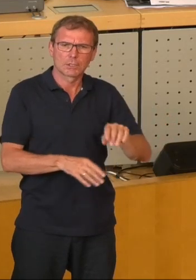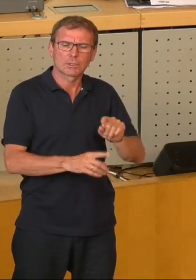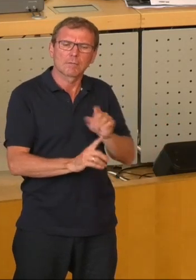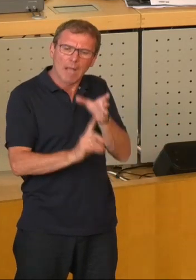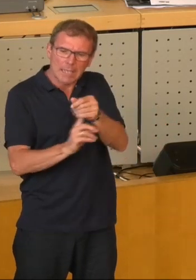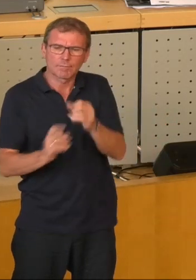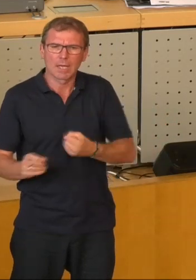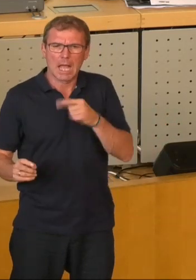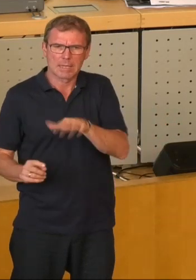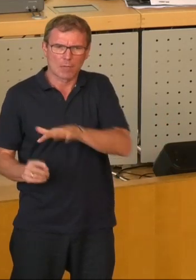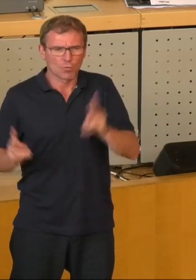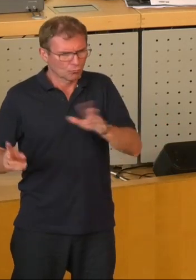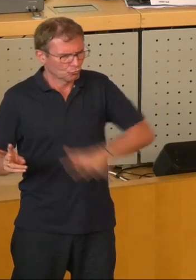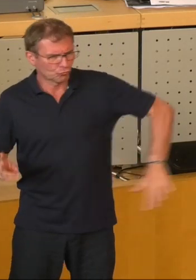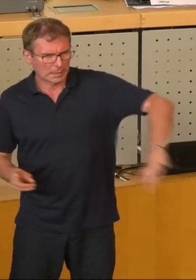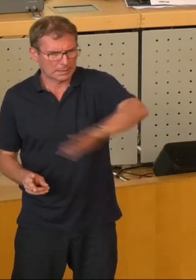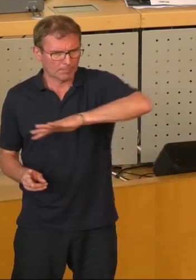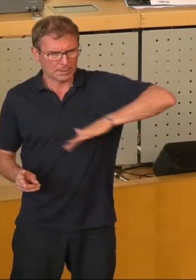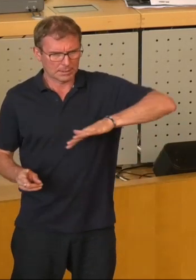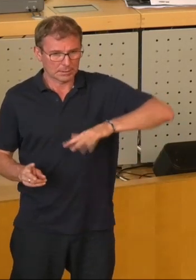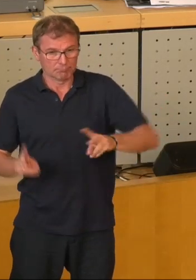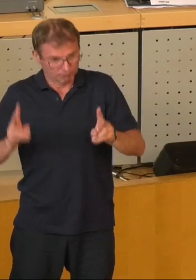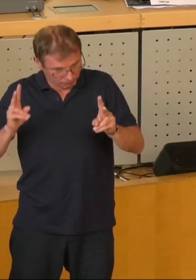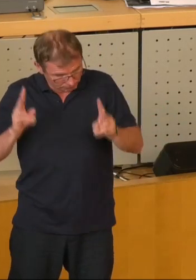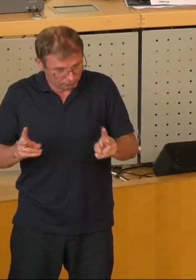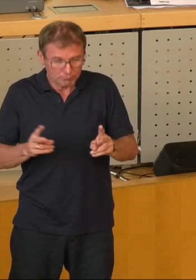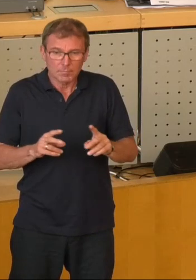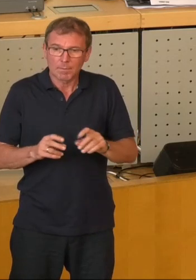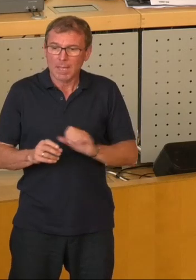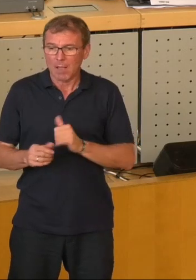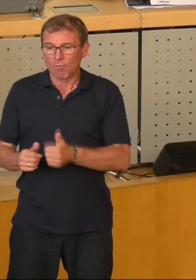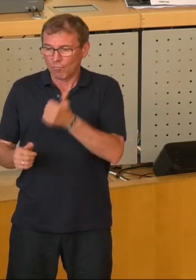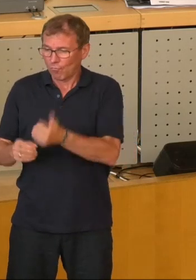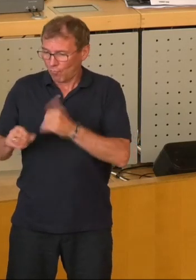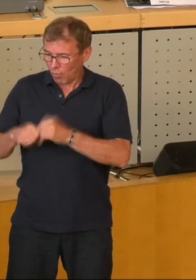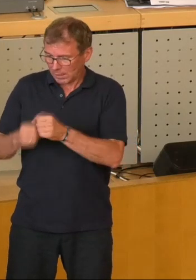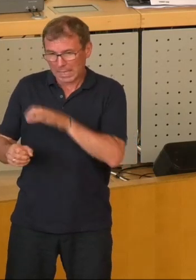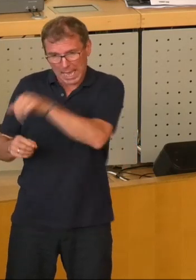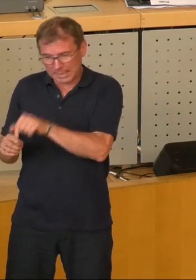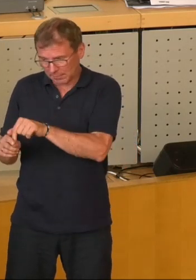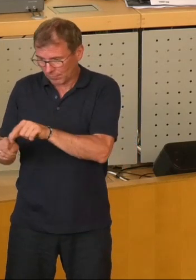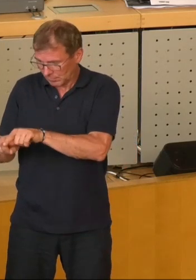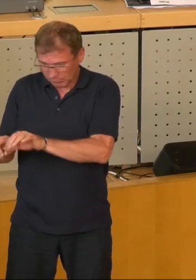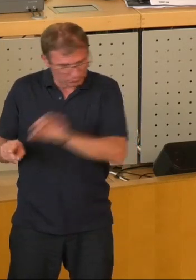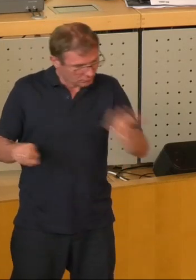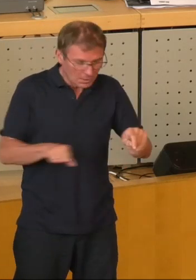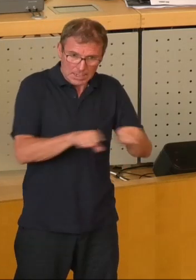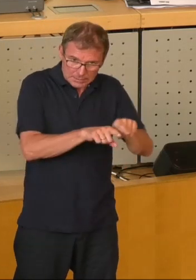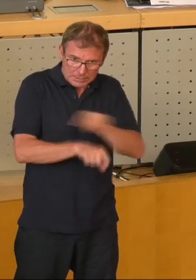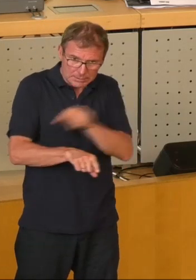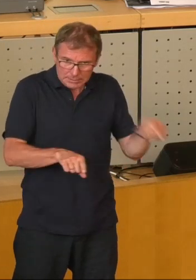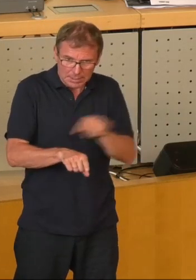Landschaft im Stadtgebiet qualitativ der Ausgangssituation vor dem Eingriff entspricht, beziehungsweise